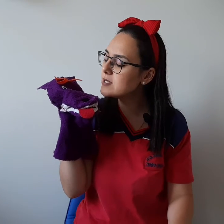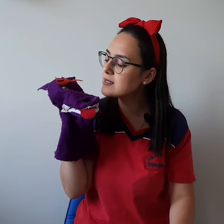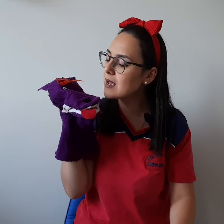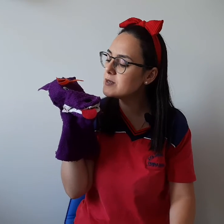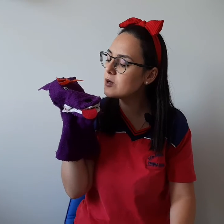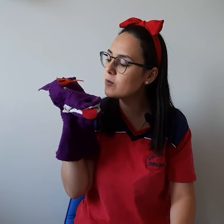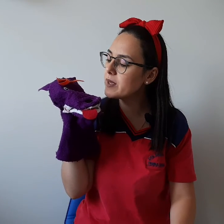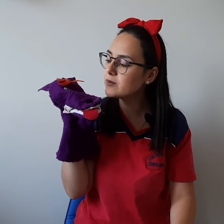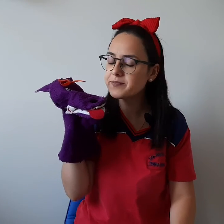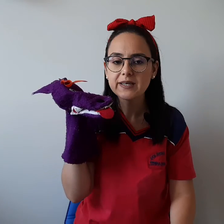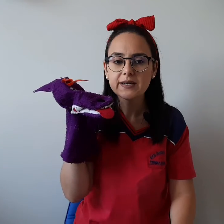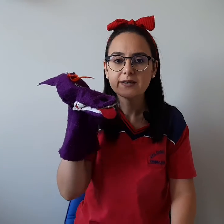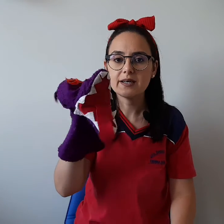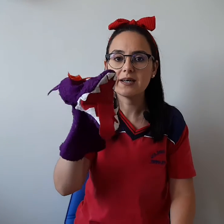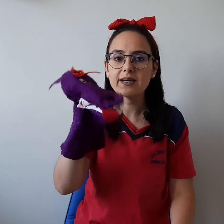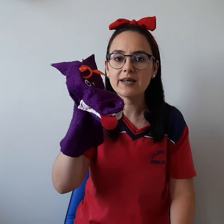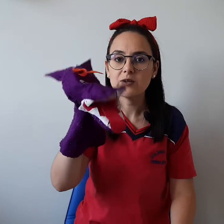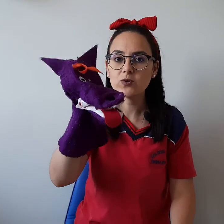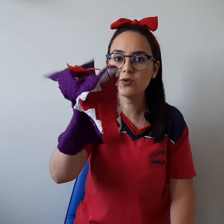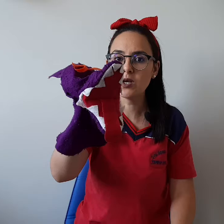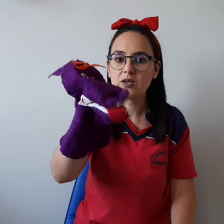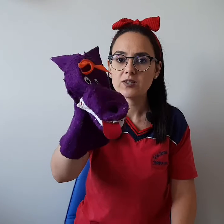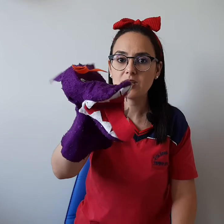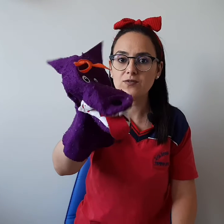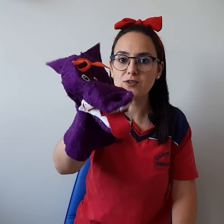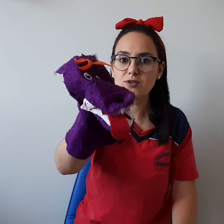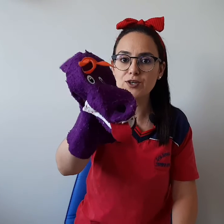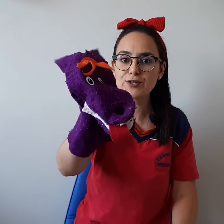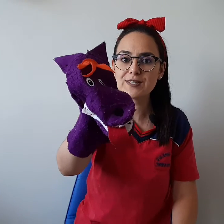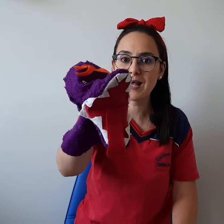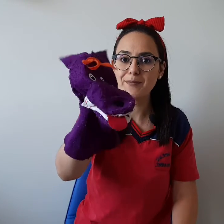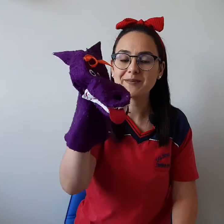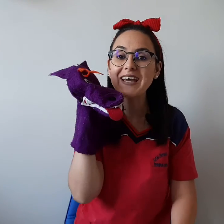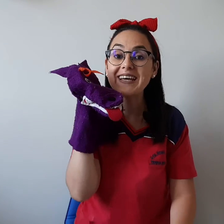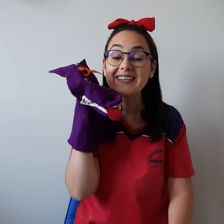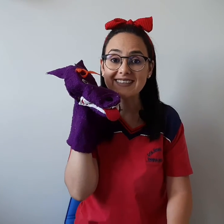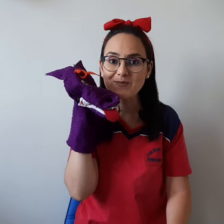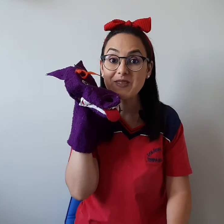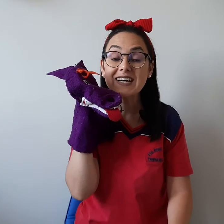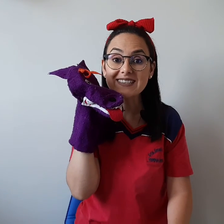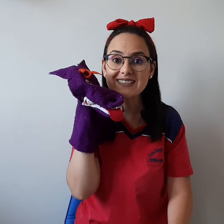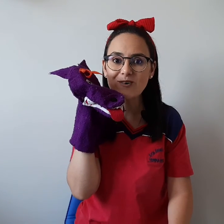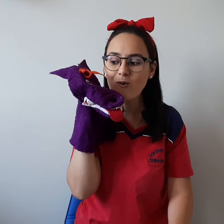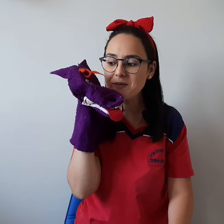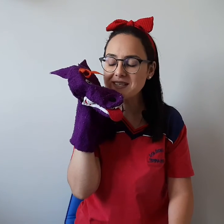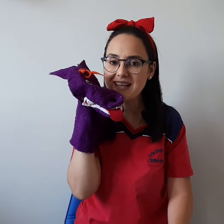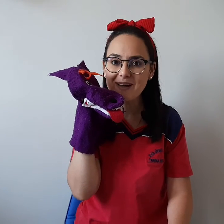Você sabe, Seu Lobinho? Ah, eu sei! Tem que ver se as crianças sabem. Então, antes de eu começar,